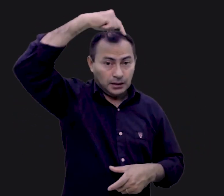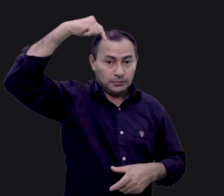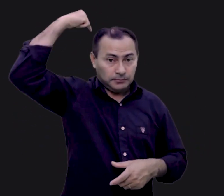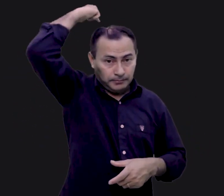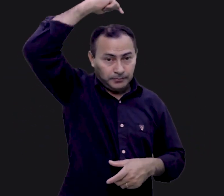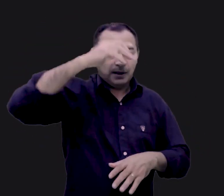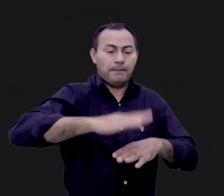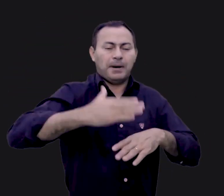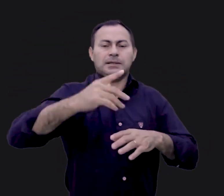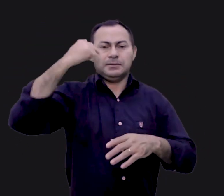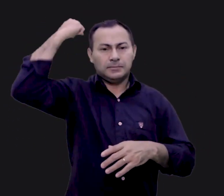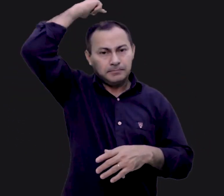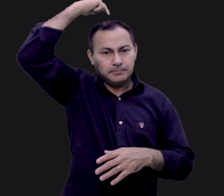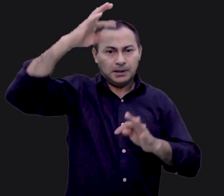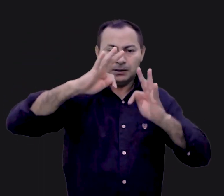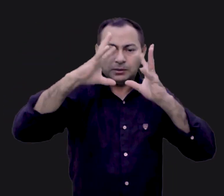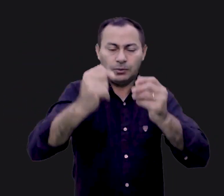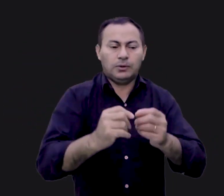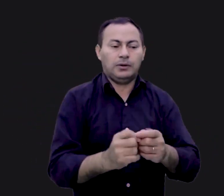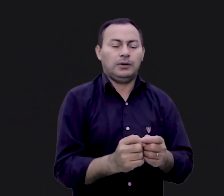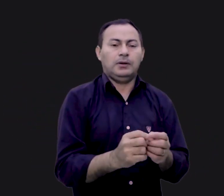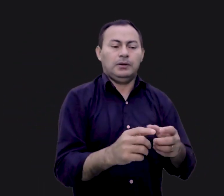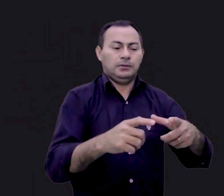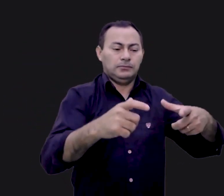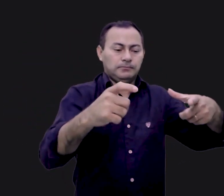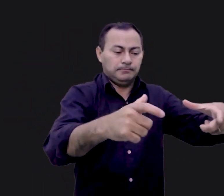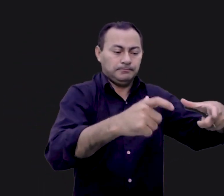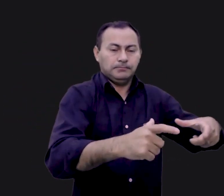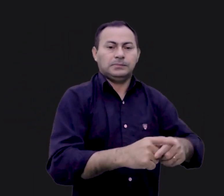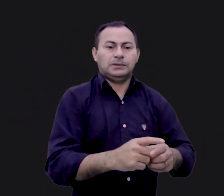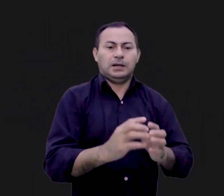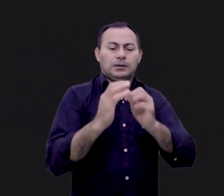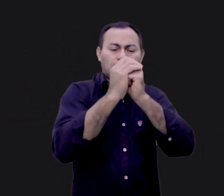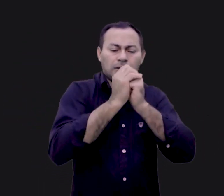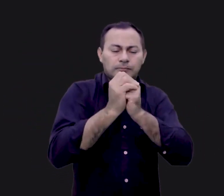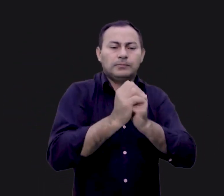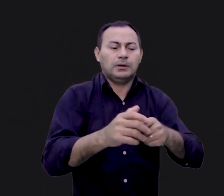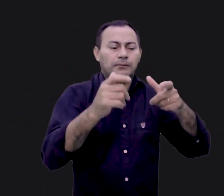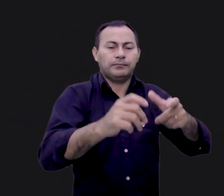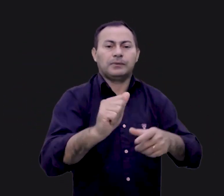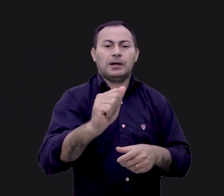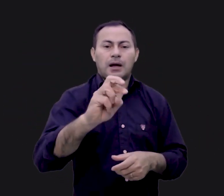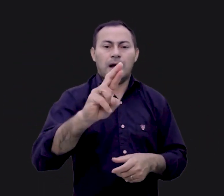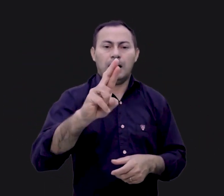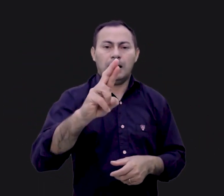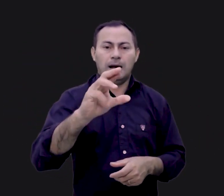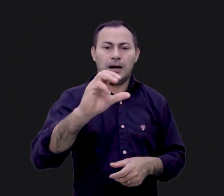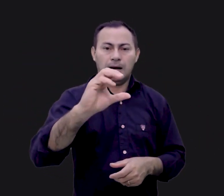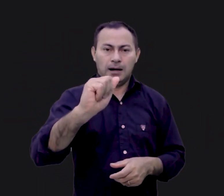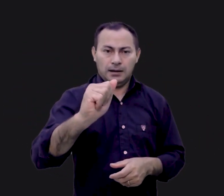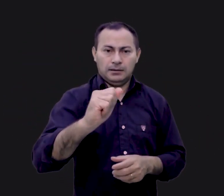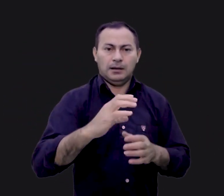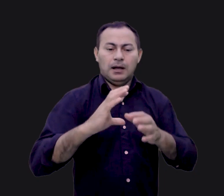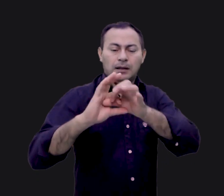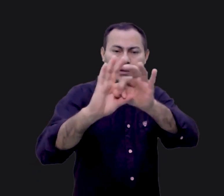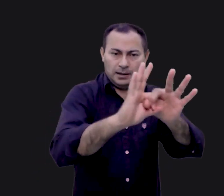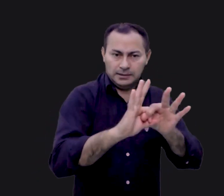que estava a mais sagrada de todas as mobílias, a tenda de adoração. Era a chamada Arca da Aliança. Uma coisa muito